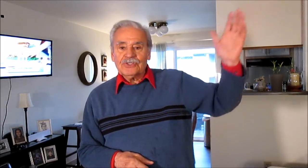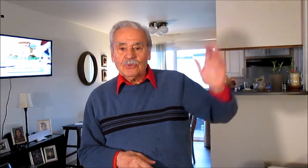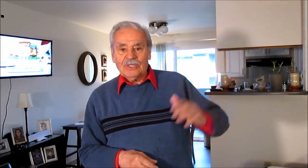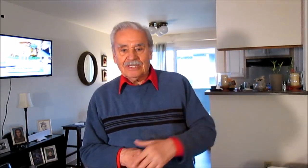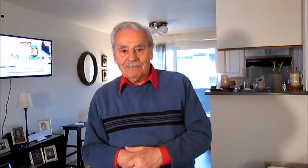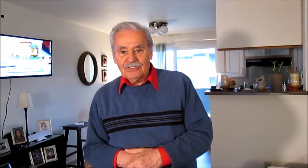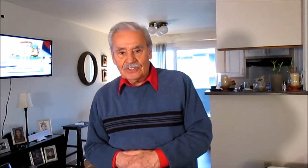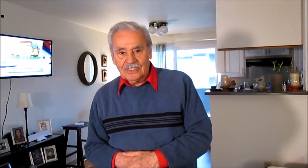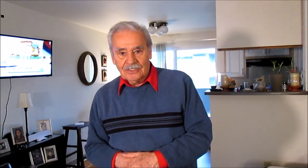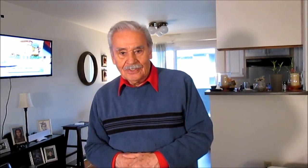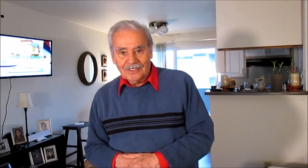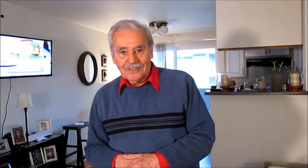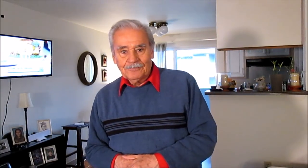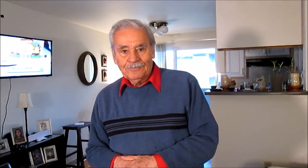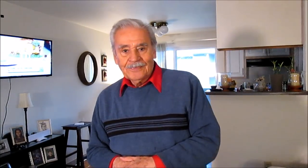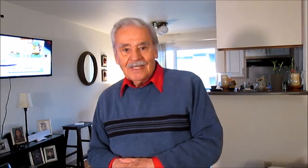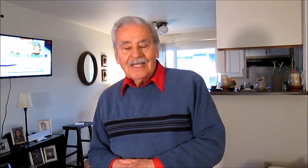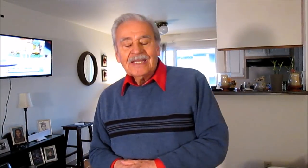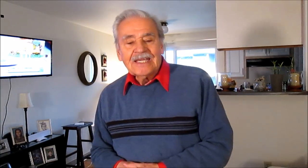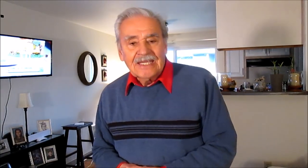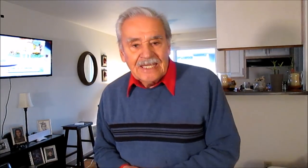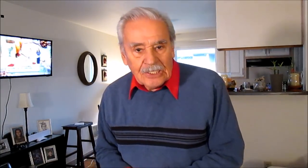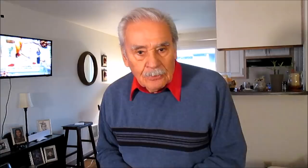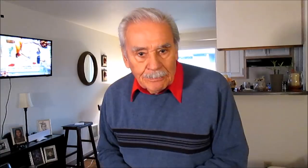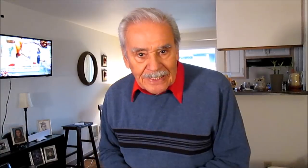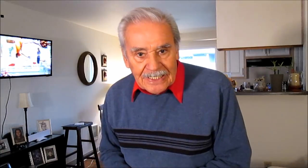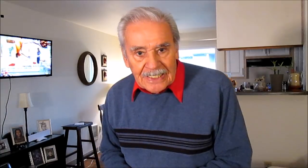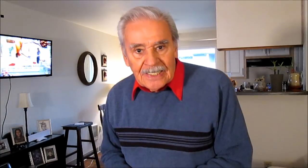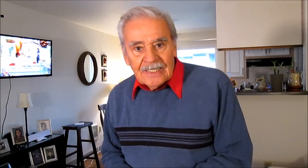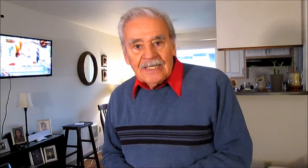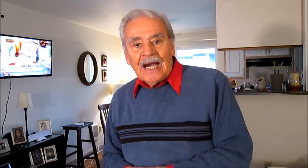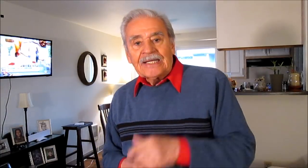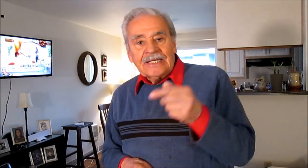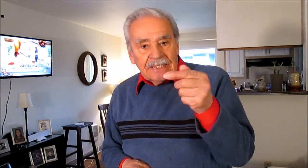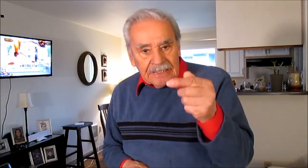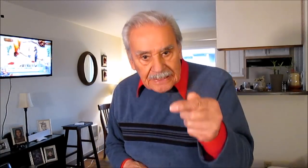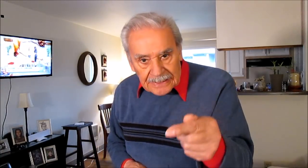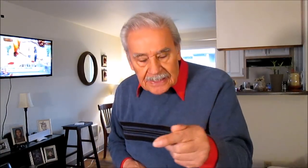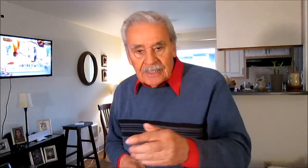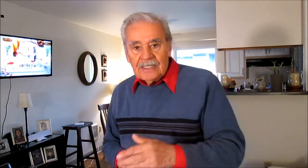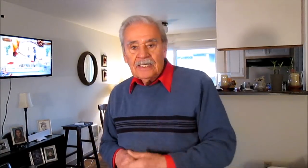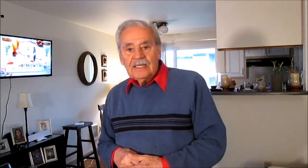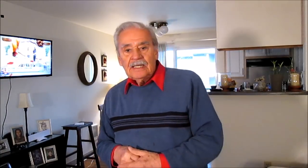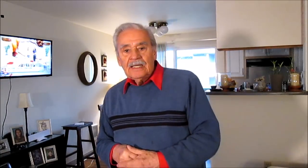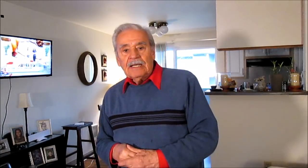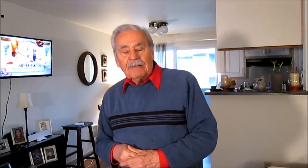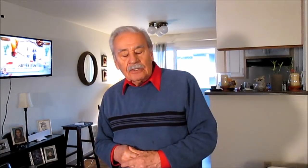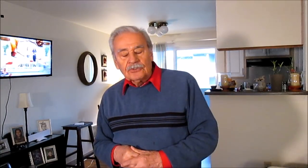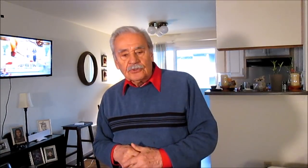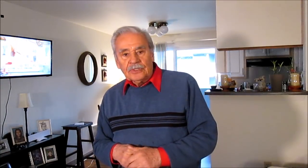millones de dólares ¿qué compañía argentina la va a construir?